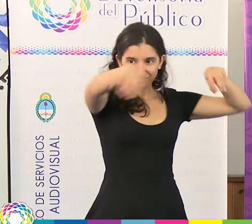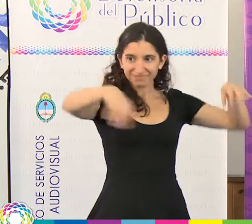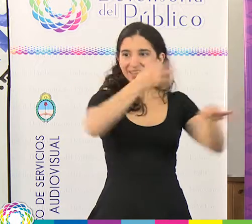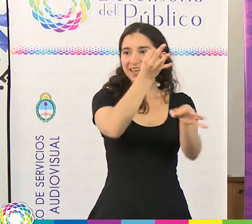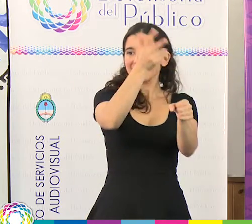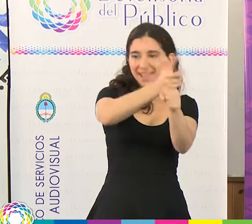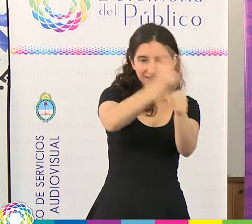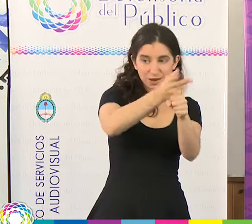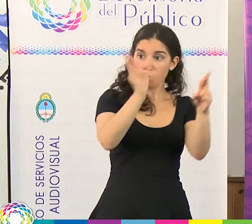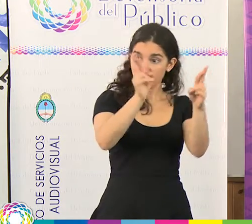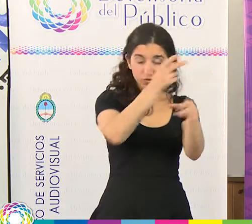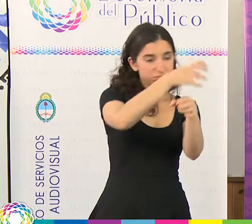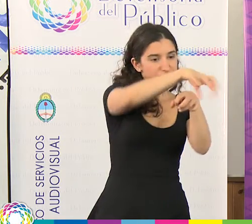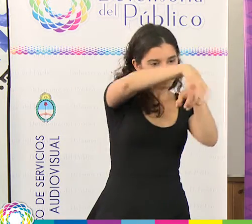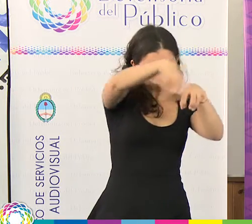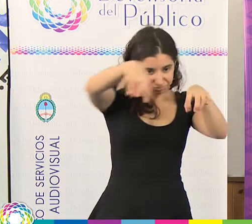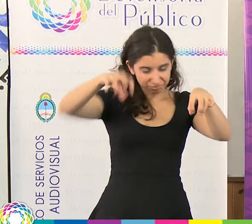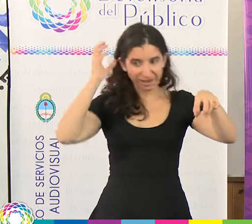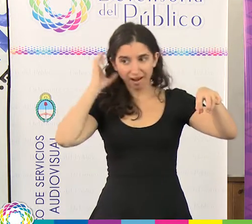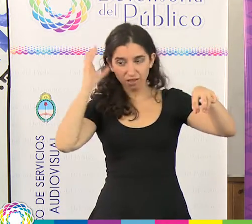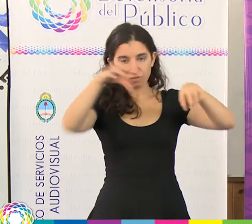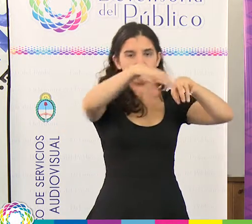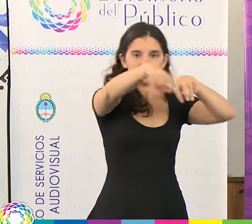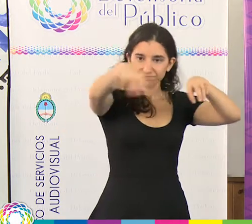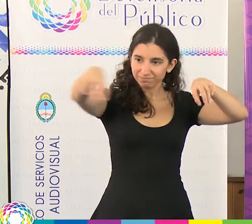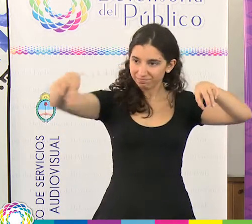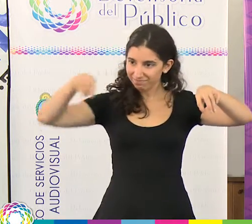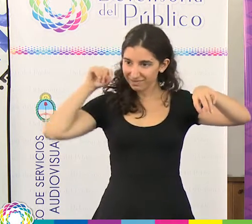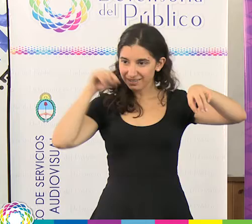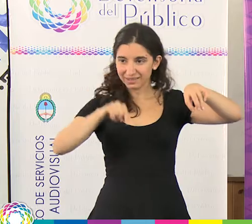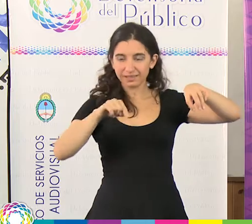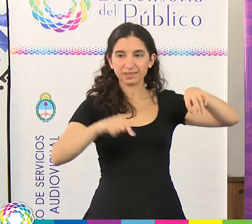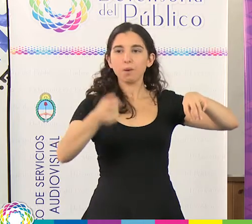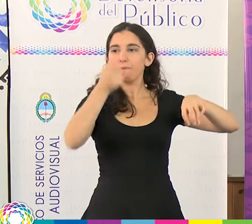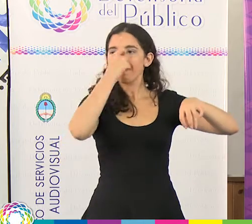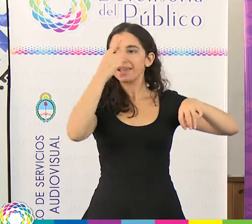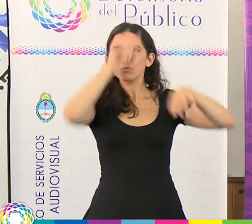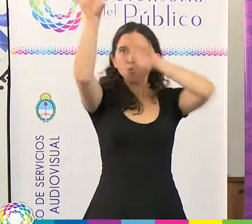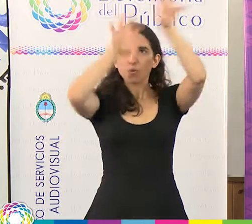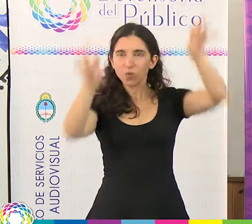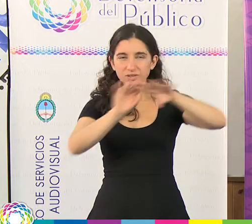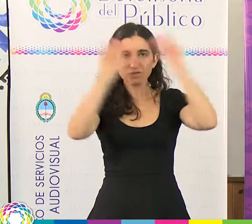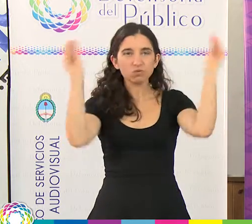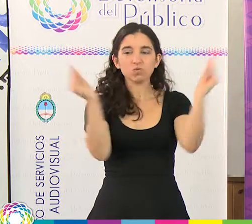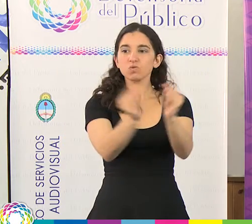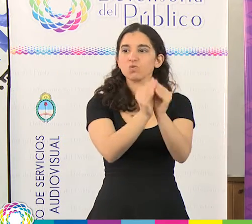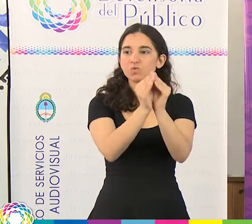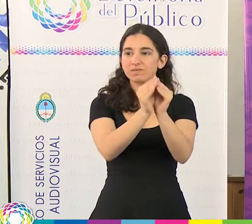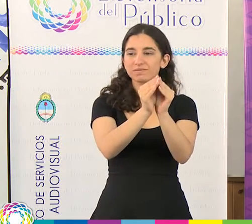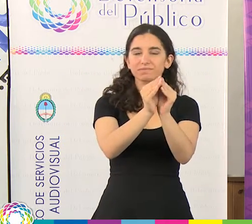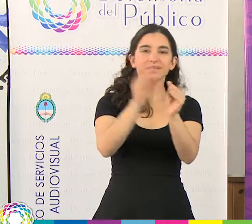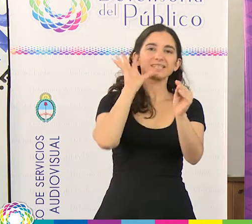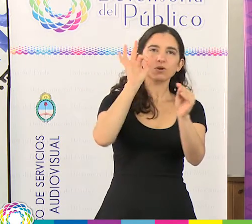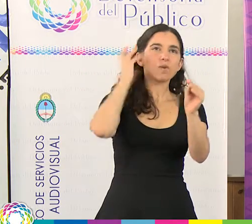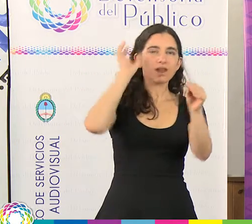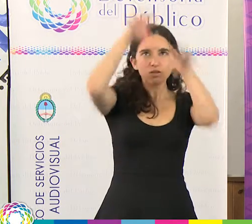superior, se pudieron abrir 50 emisoras en 21 provincias de todo el país, emplazadas